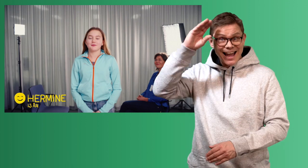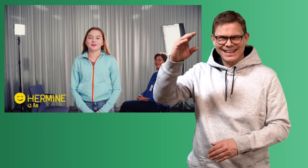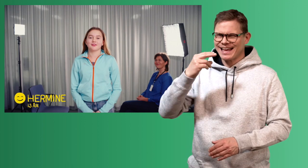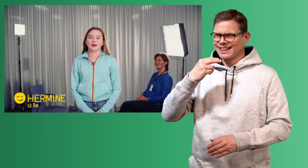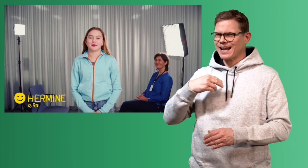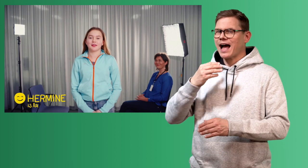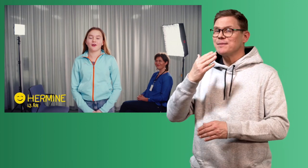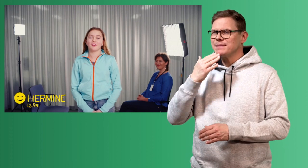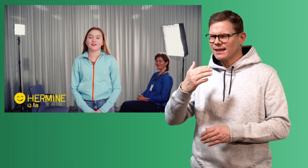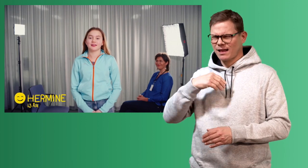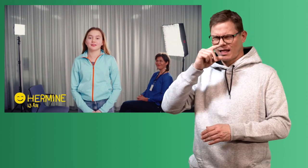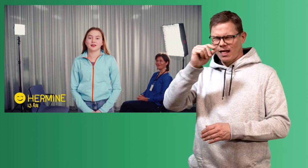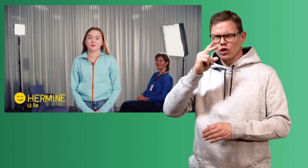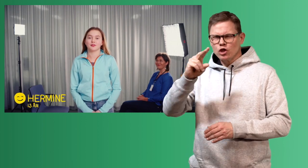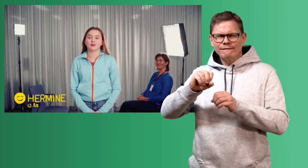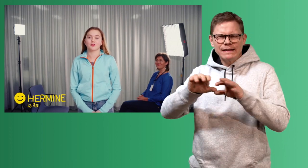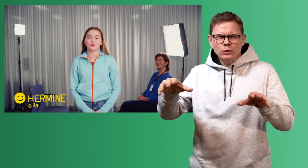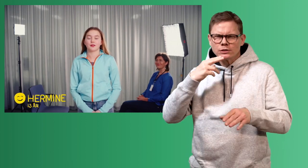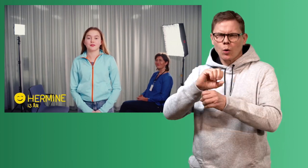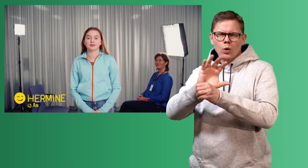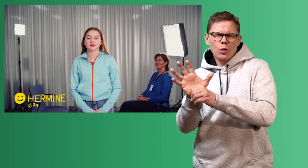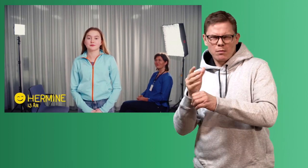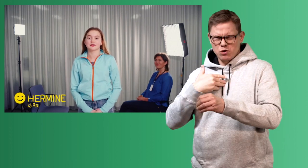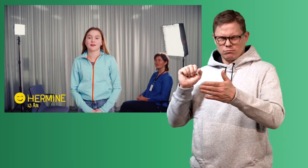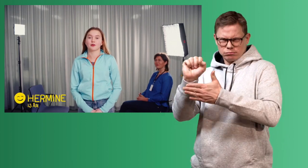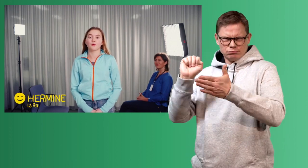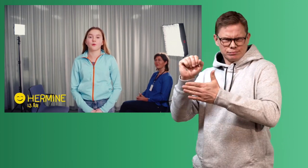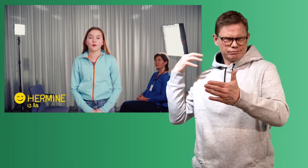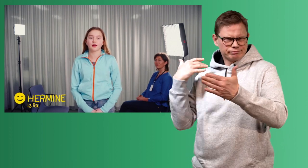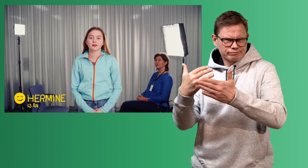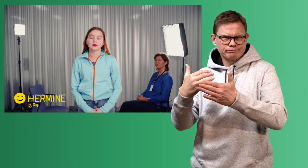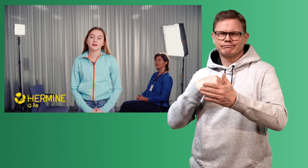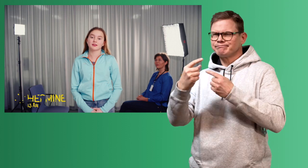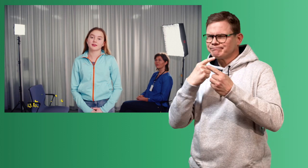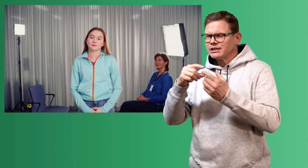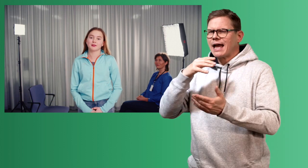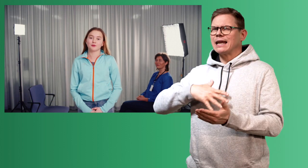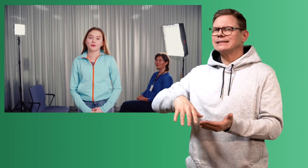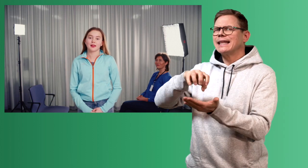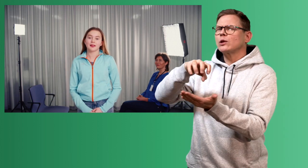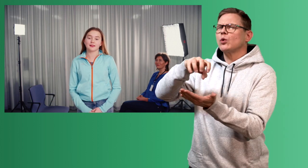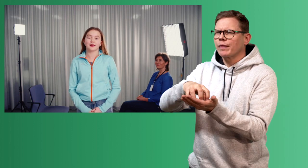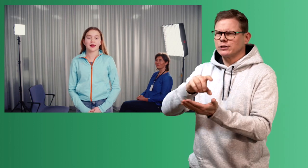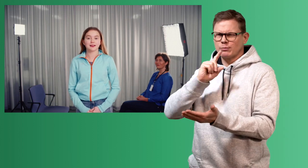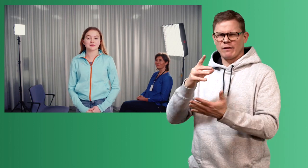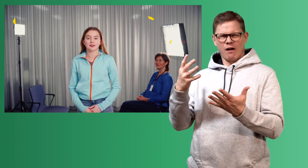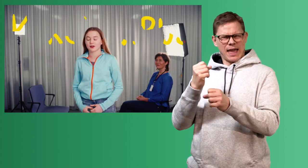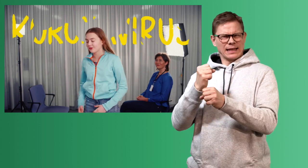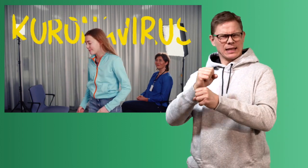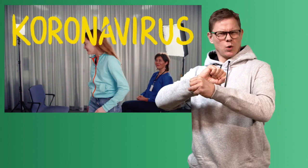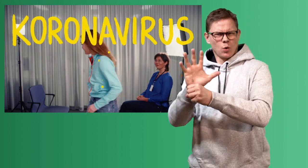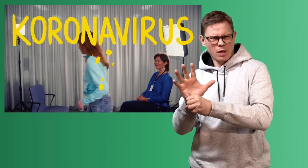Hei, min navn er Mine, og jeg er veldig nysgjerrig på det nye koronaviruset som blir skrevet om overalt. Så jeg har tatt meg en tur hit til